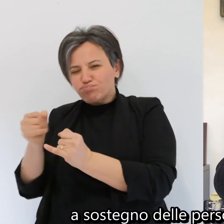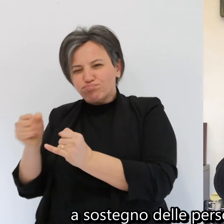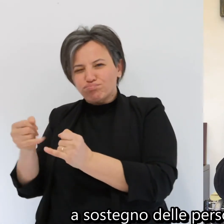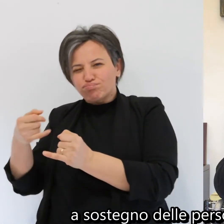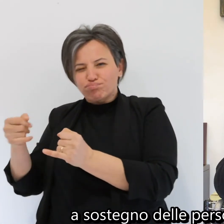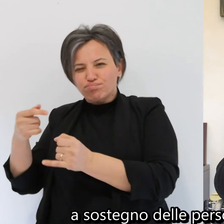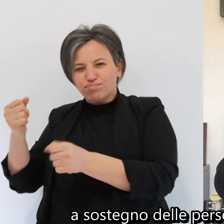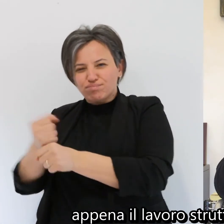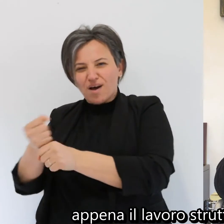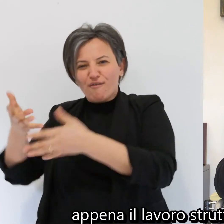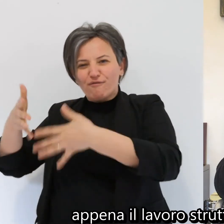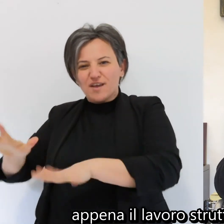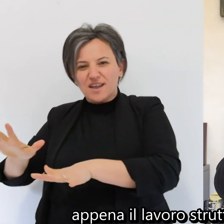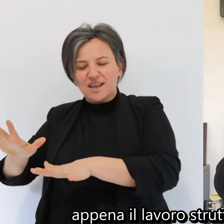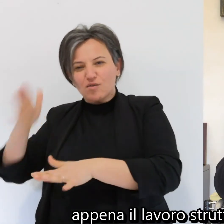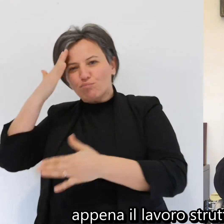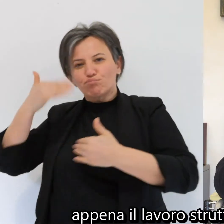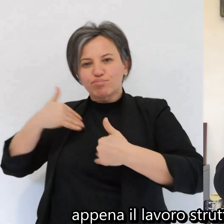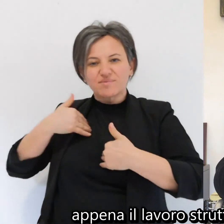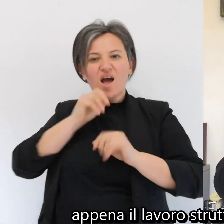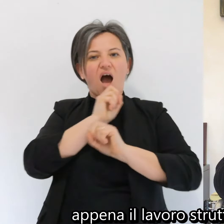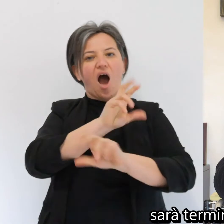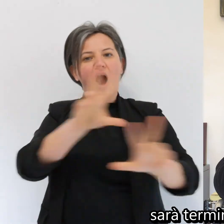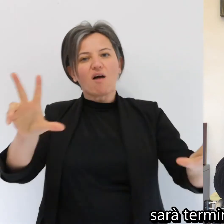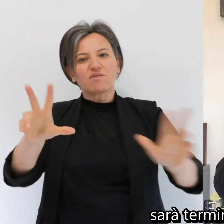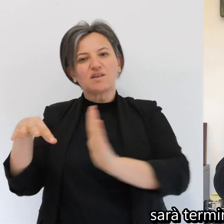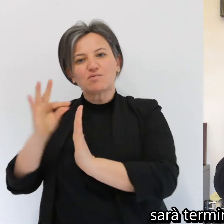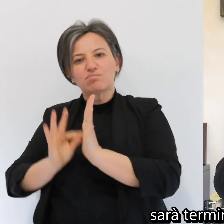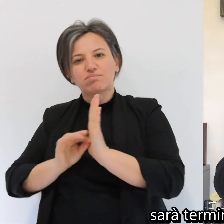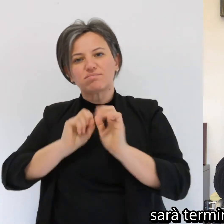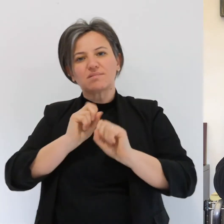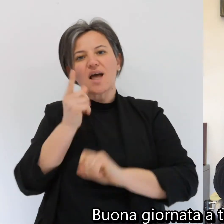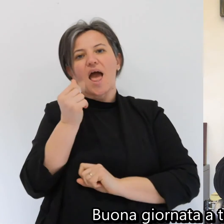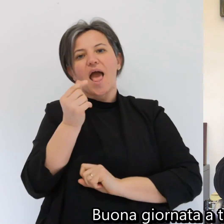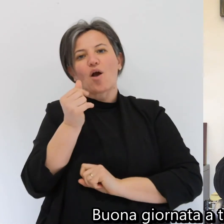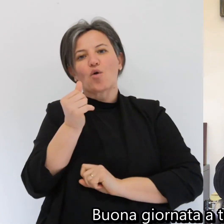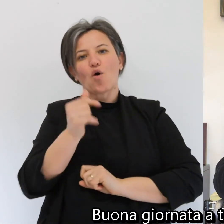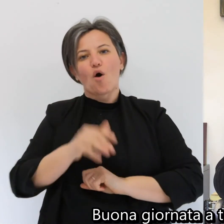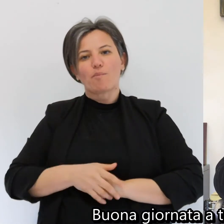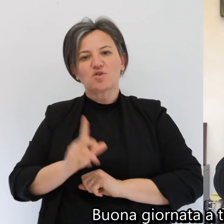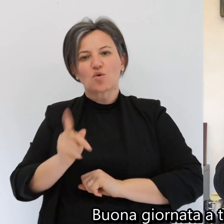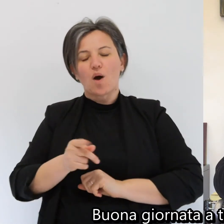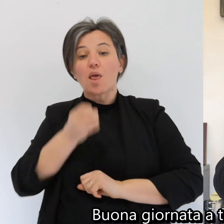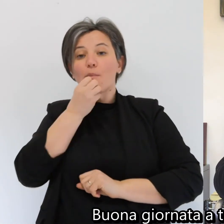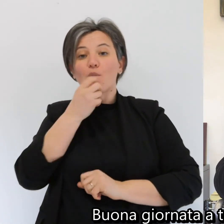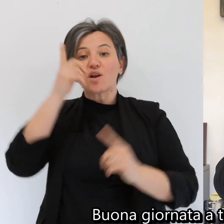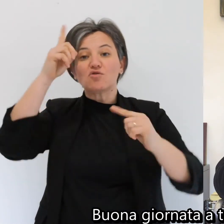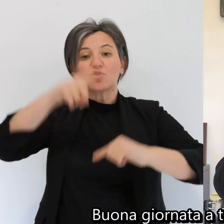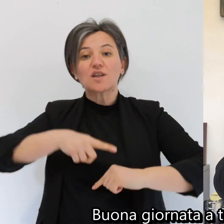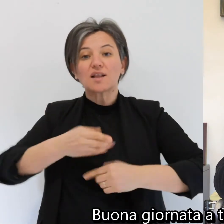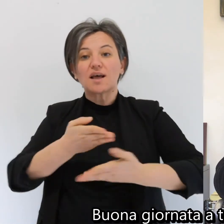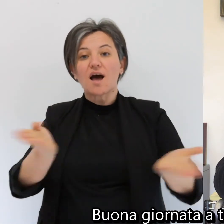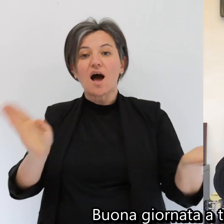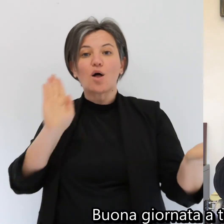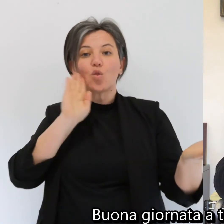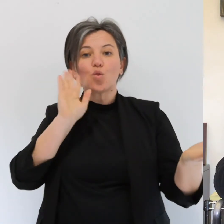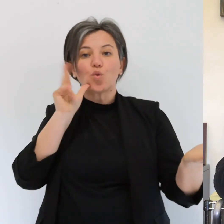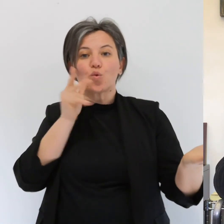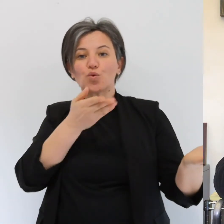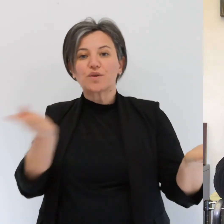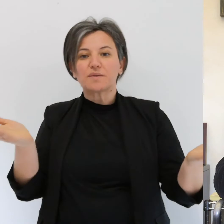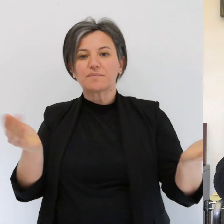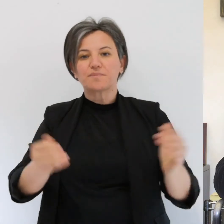in difficoltà appena il lavoro strutturale degli uffici sarà terminato. Buona giornata a tutte e a tutti.